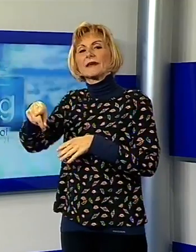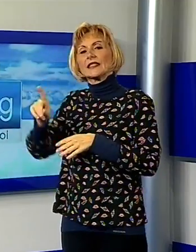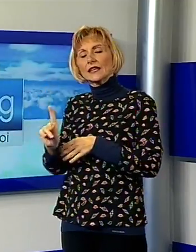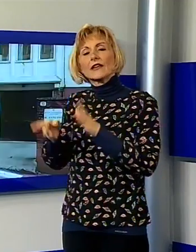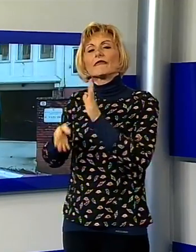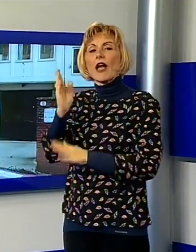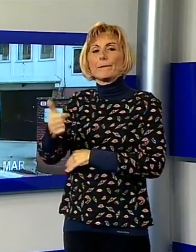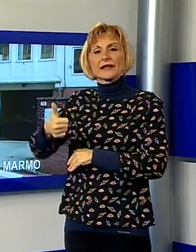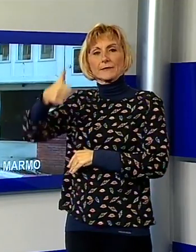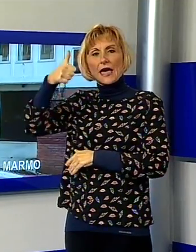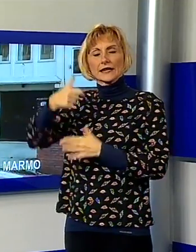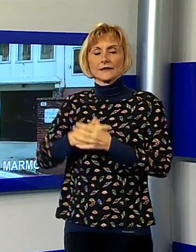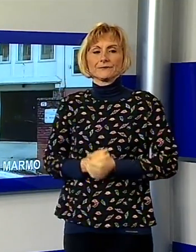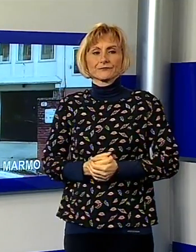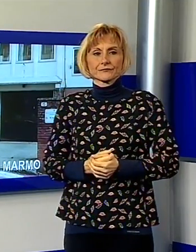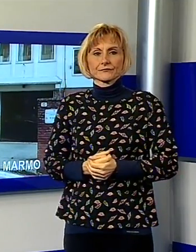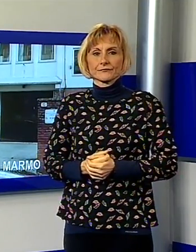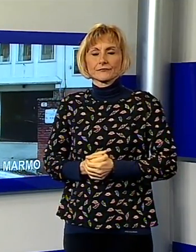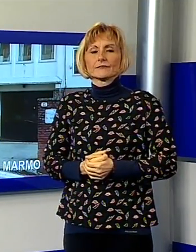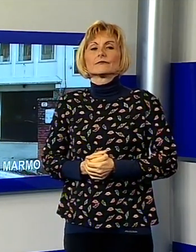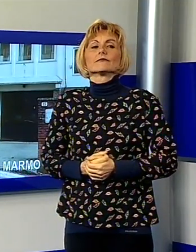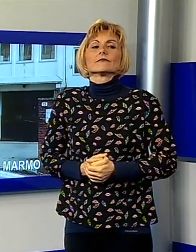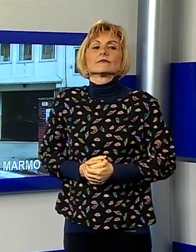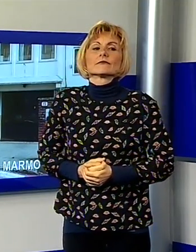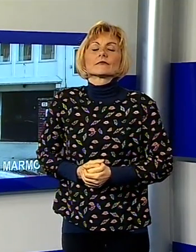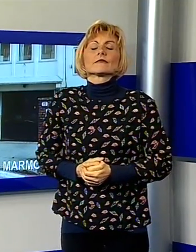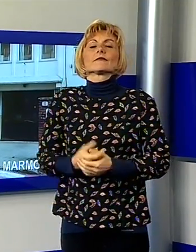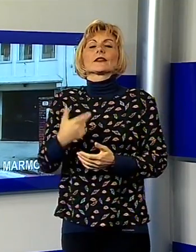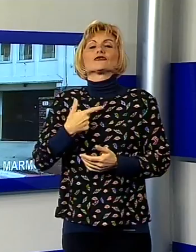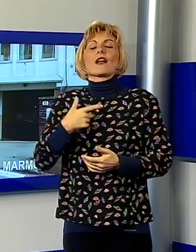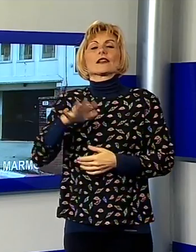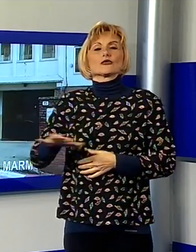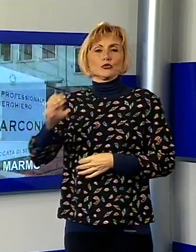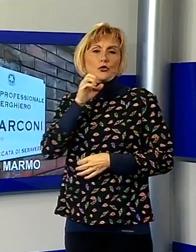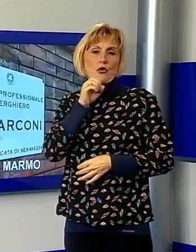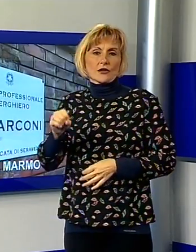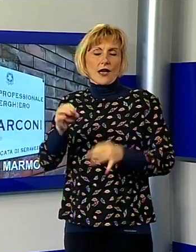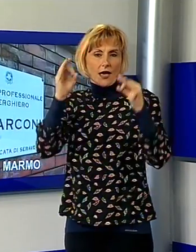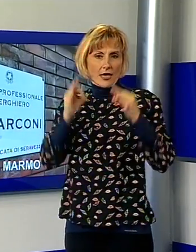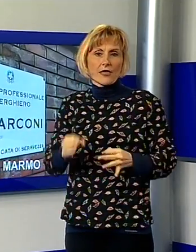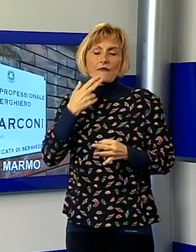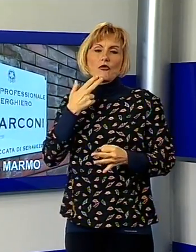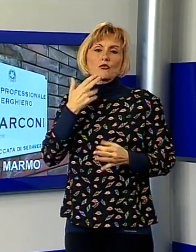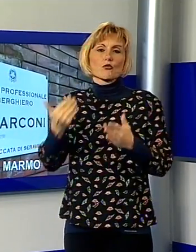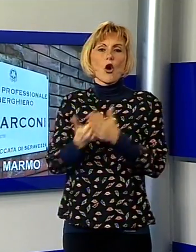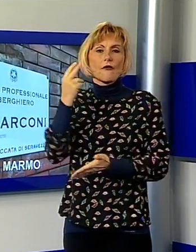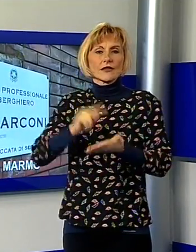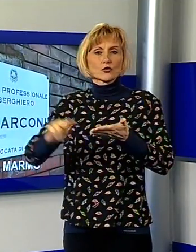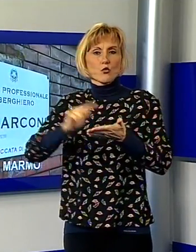Via libera alla scuola del Marmo dopo l'ok della regione è stato attivato il nuovo indirizzo scolastico all'istituto Marconi